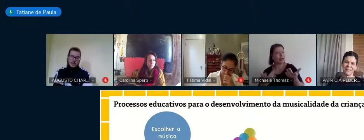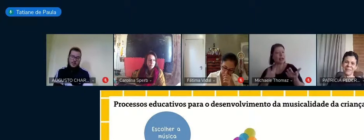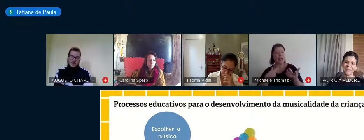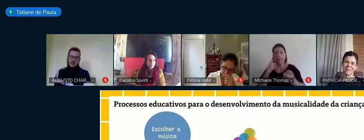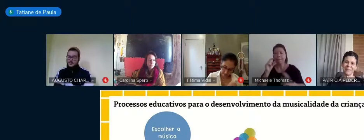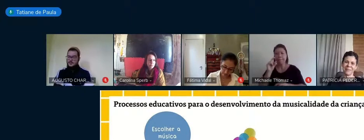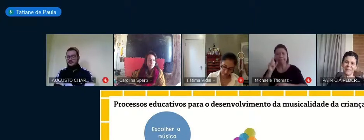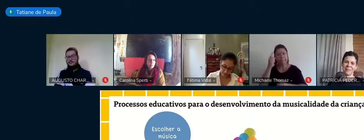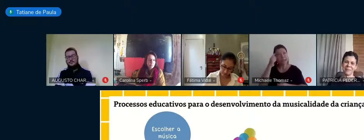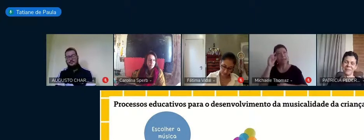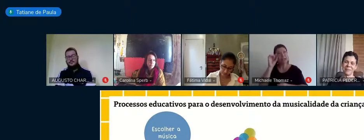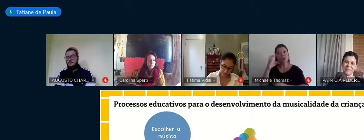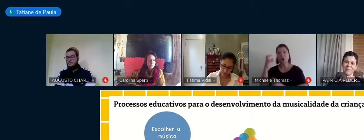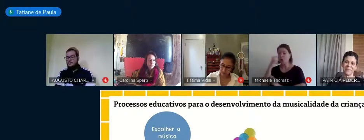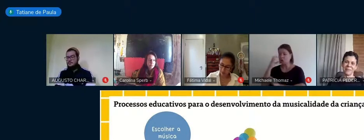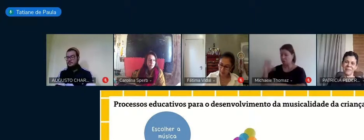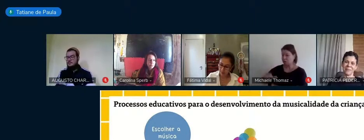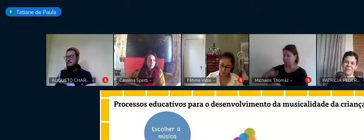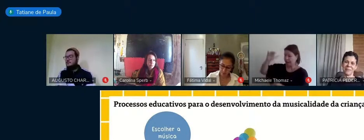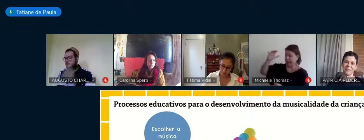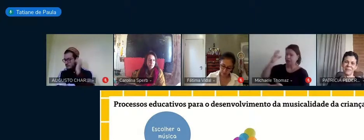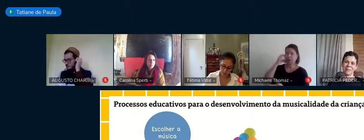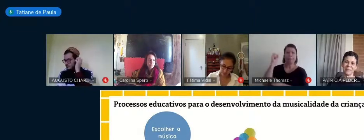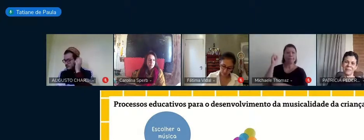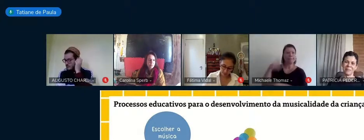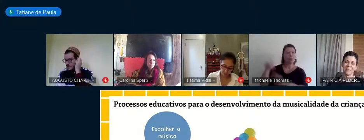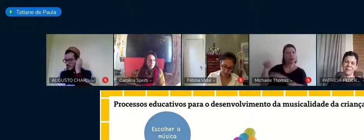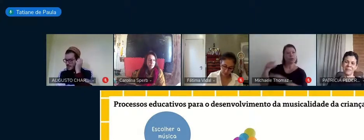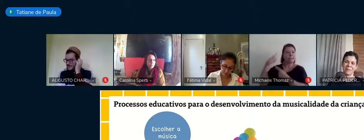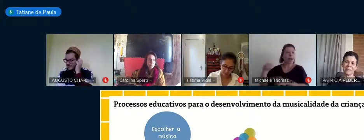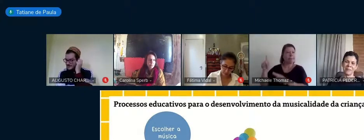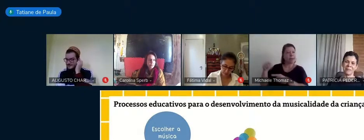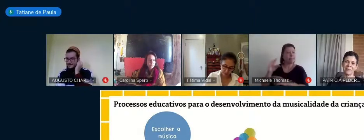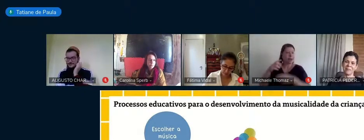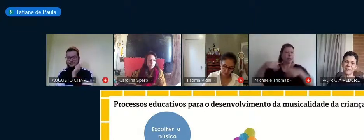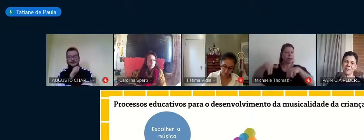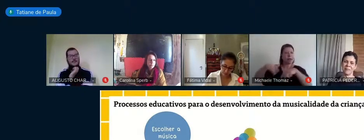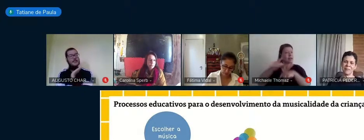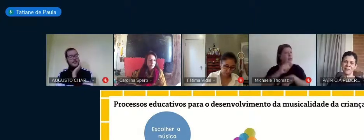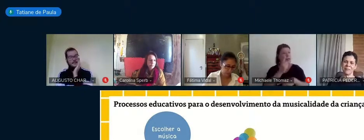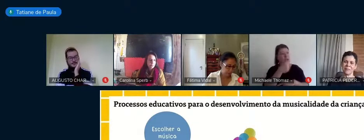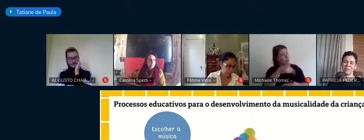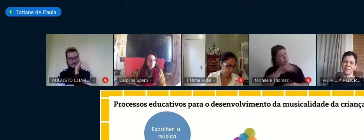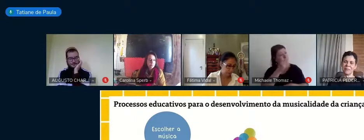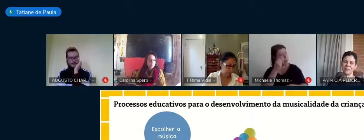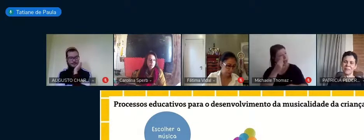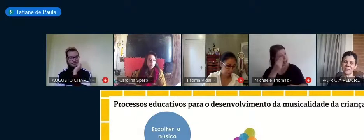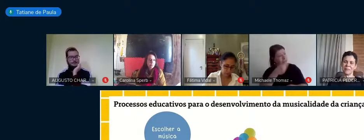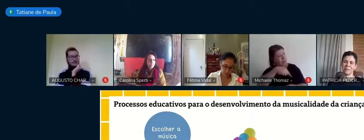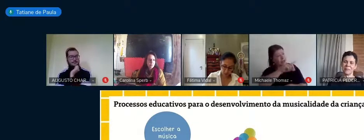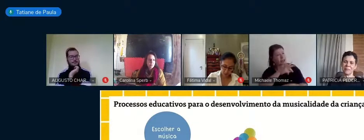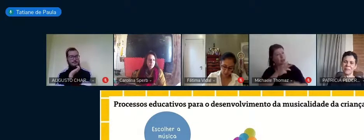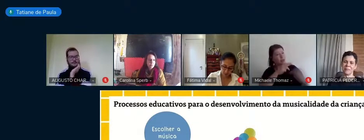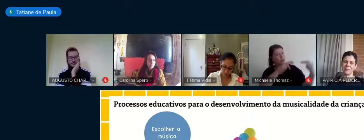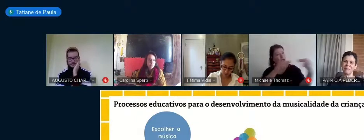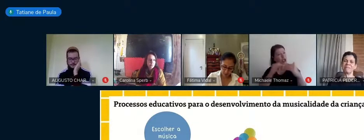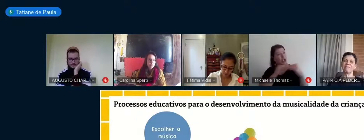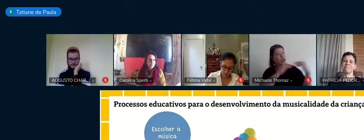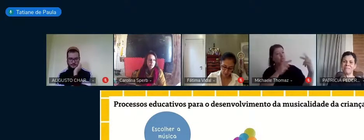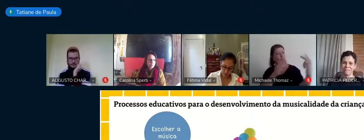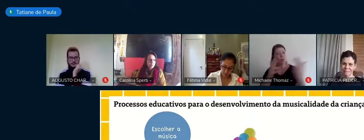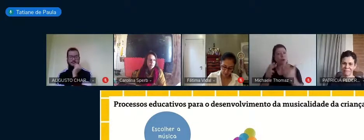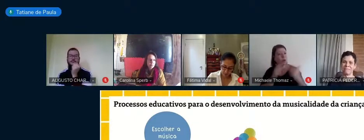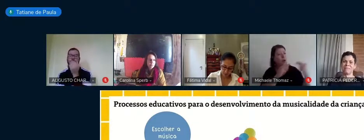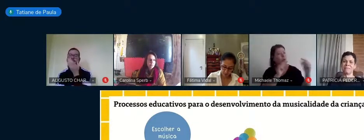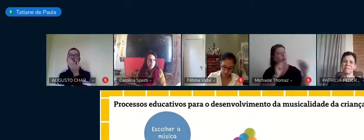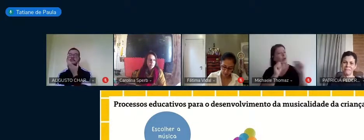não usou a palavra vivenciando, mas assim, a gente sabe que estava todo mundo vivenciando igual a Paula. então assim, a